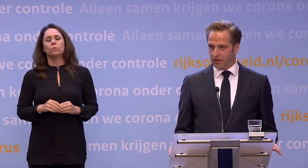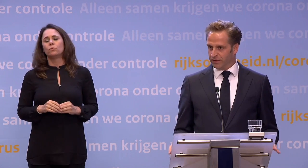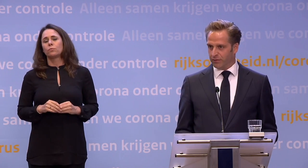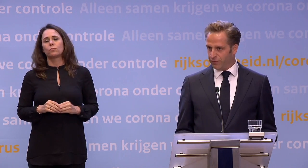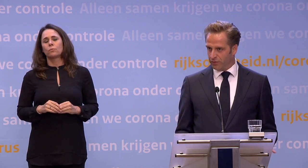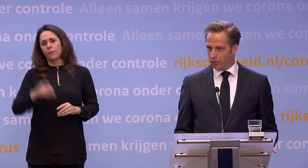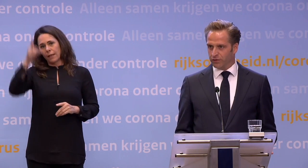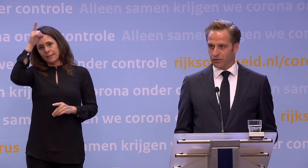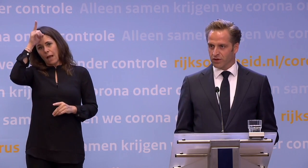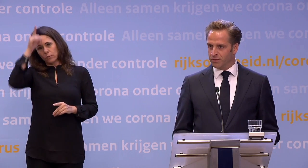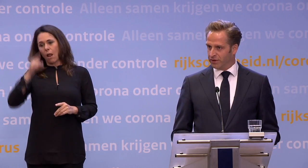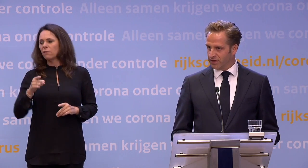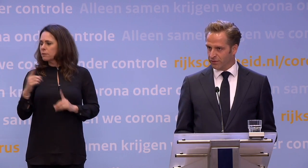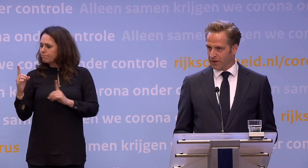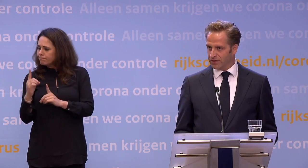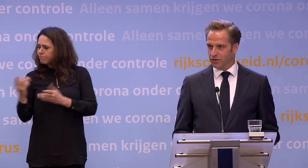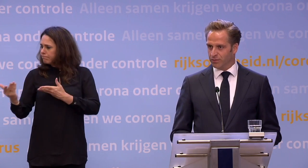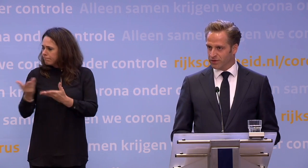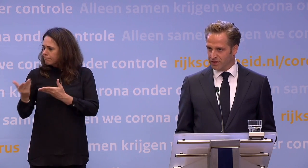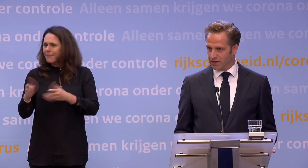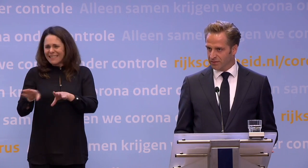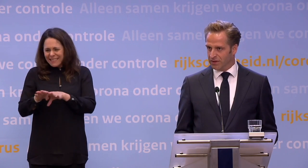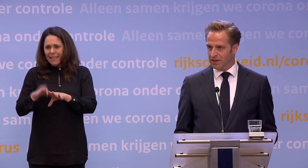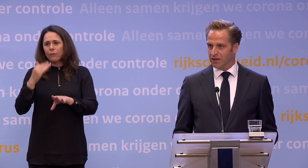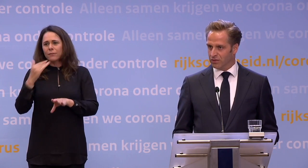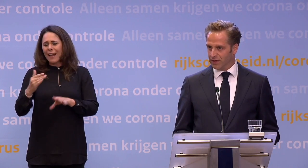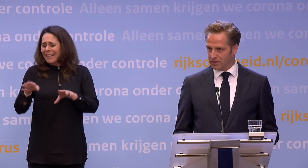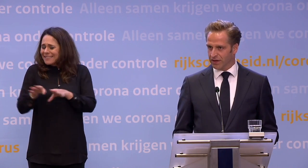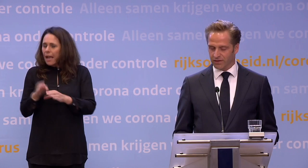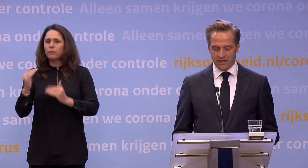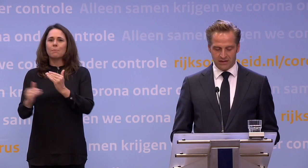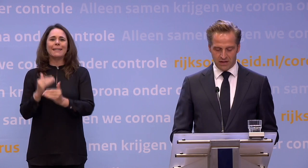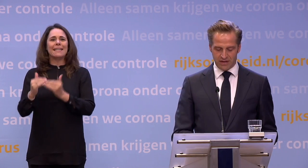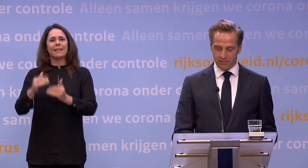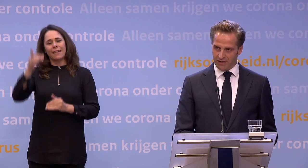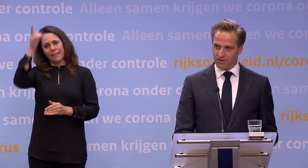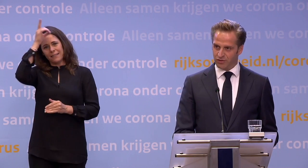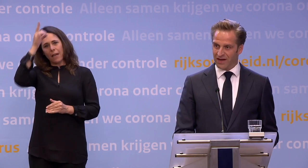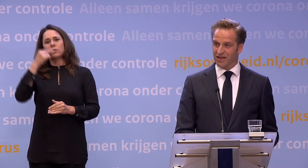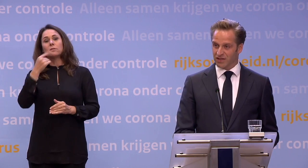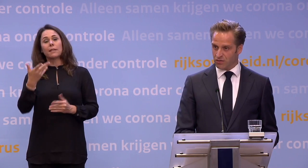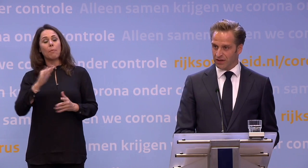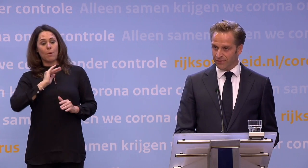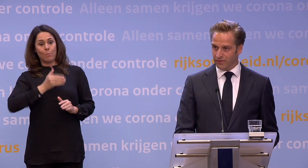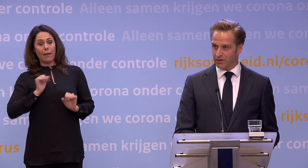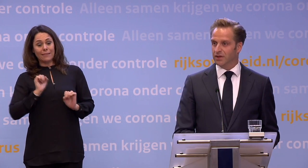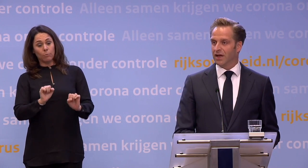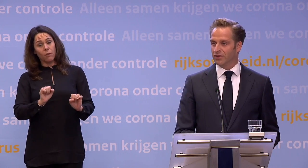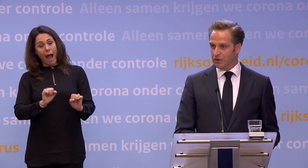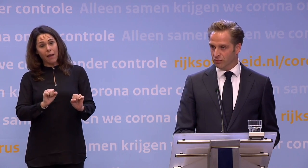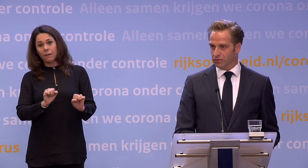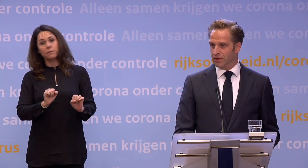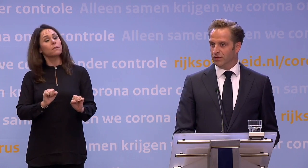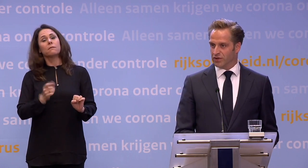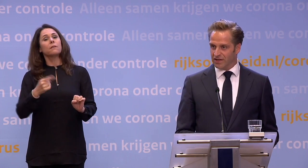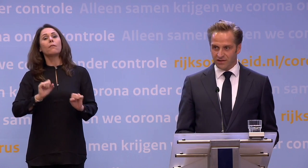In Duitsland hebben we veel mee opgetrokken en speelt datzelfde vraagstuk... ...op precies dezelfde manier en ook Duitsland heeft gezegd... ...als daar privacybezwaren aan zouden kleven, gaan